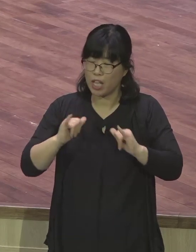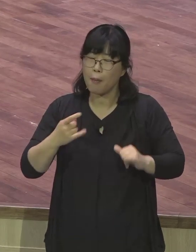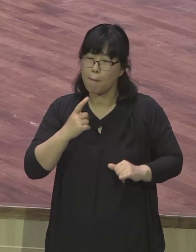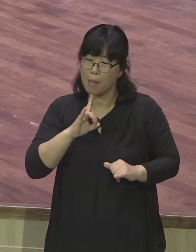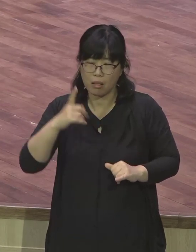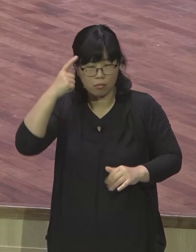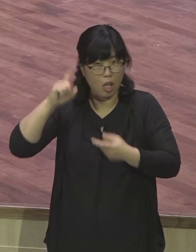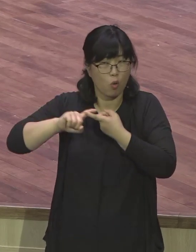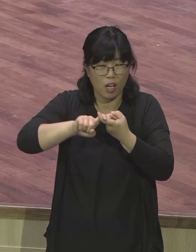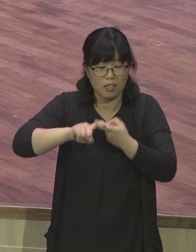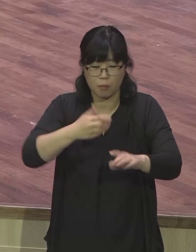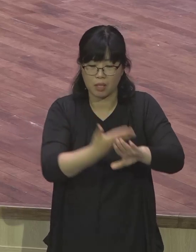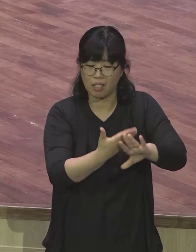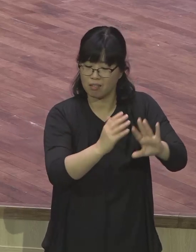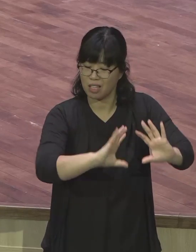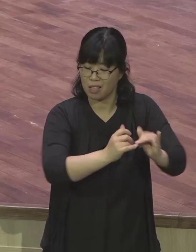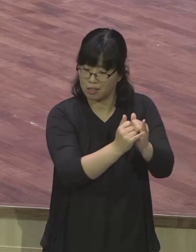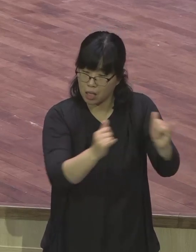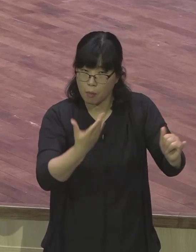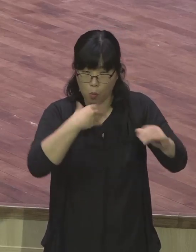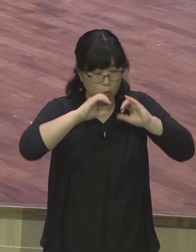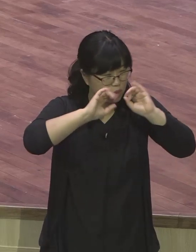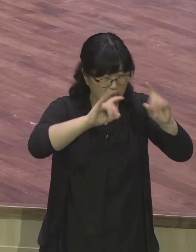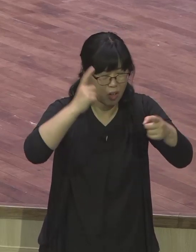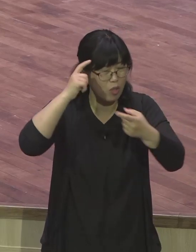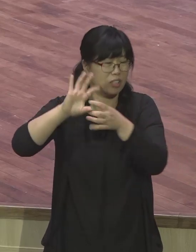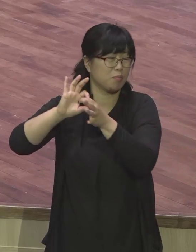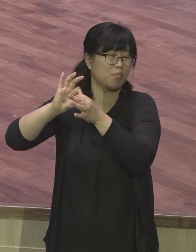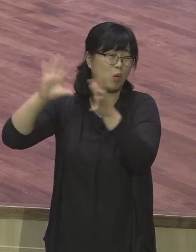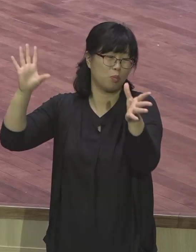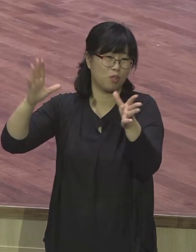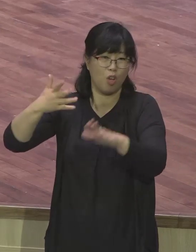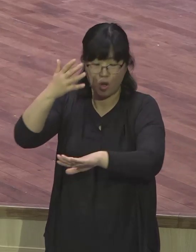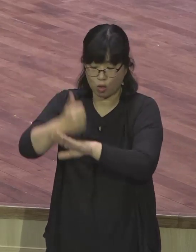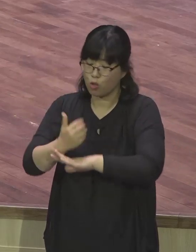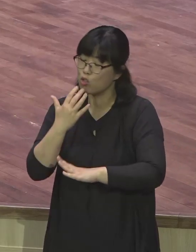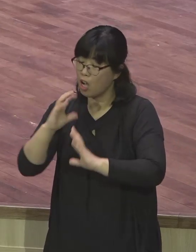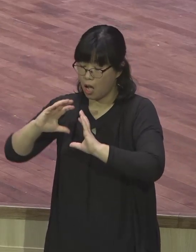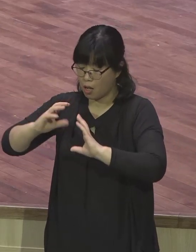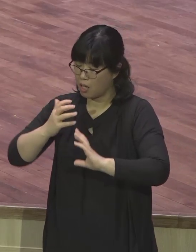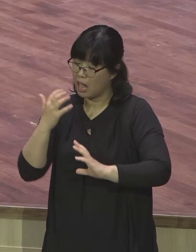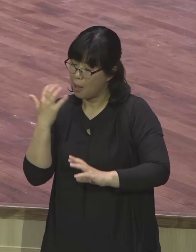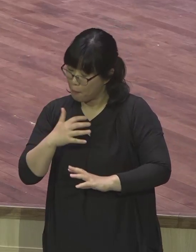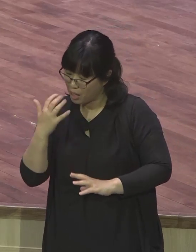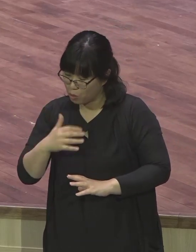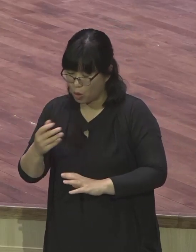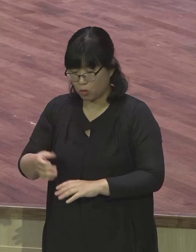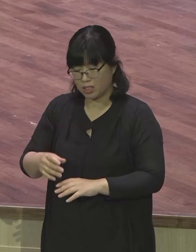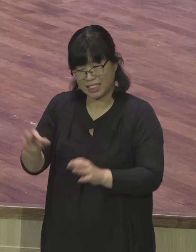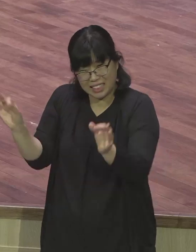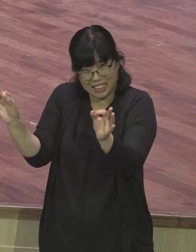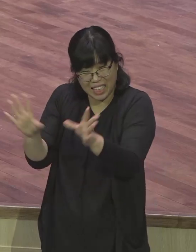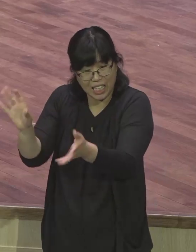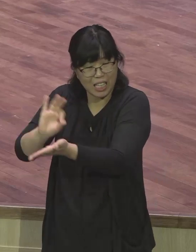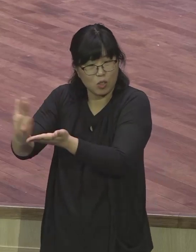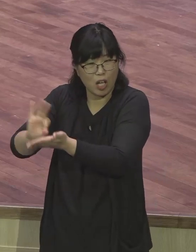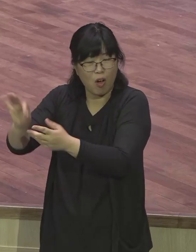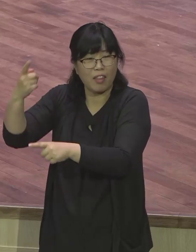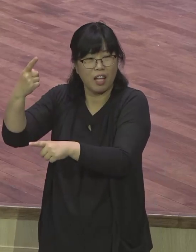성교라는 이 명령을 붙잡고 노마까지 쓰임받게 된 것입니다 우리 성대님들 마음속에 항상